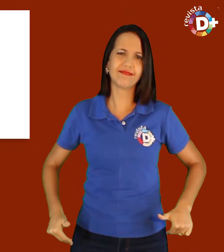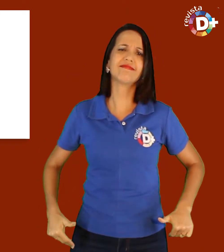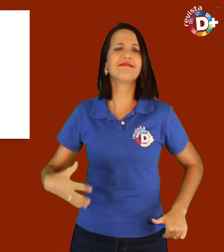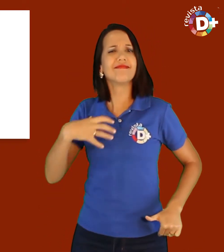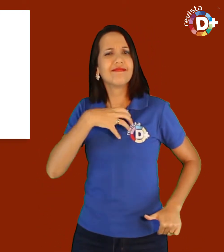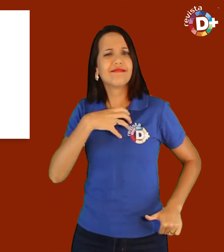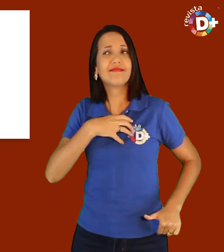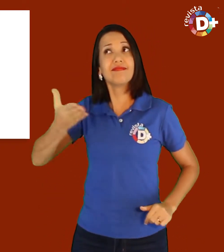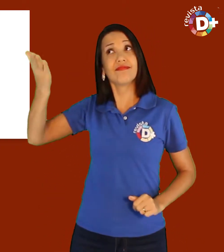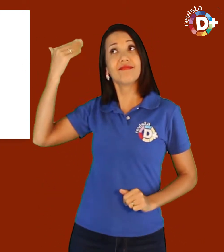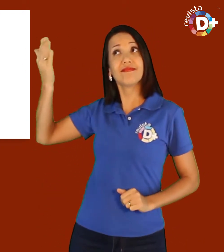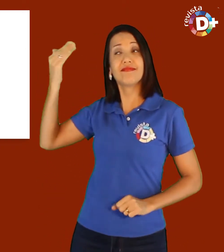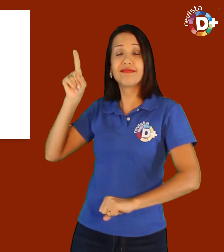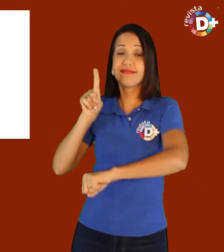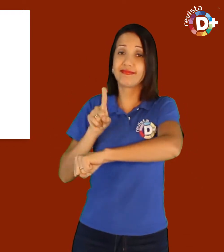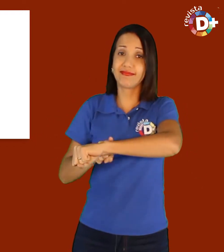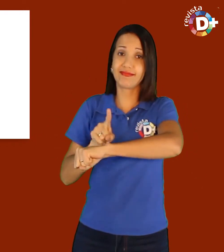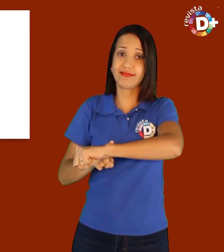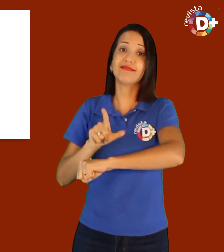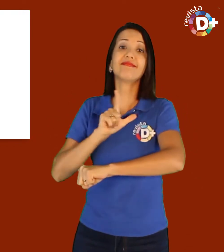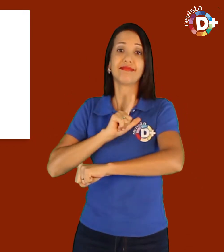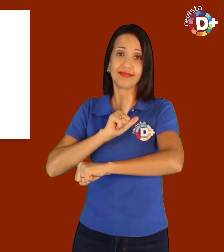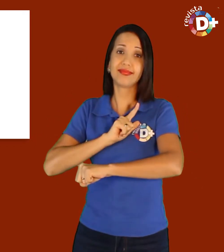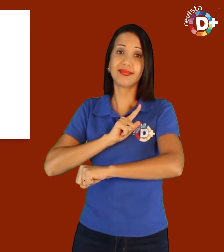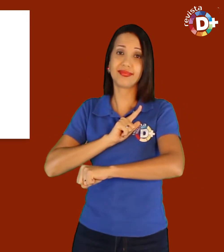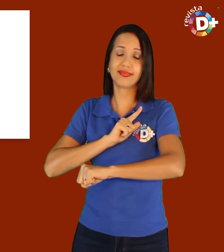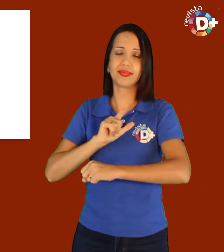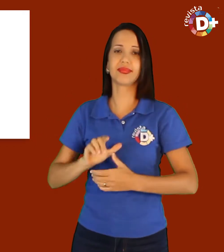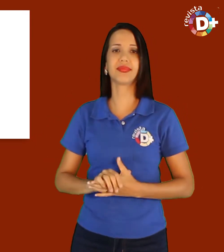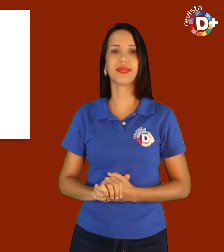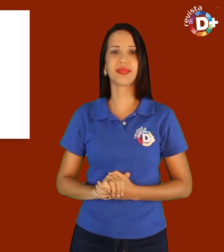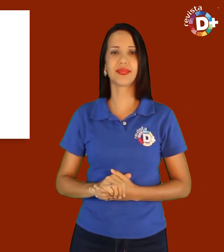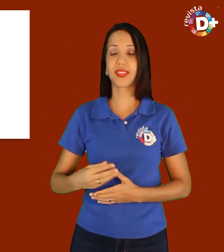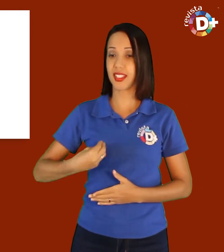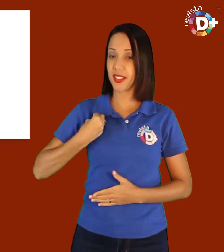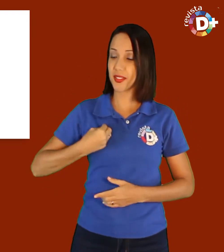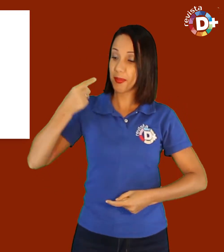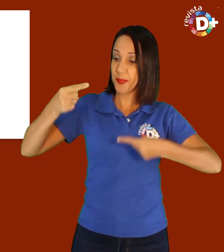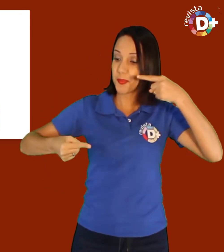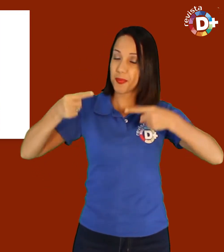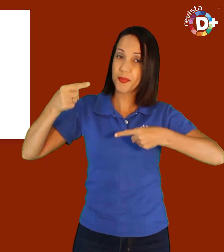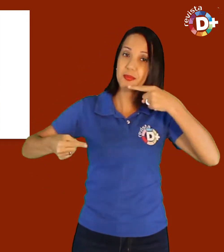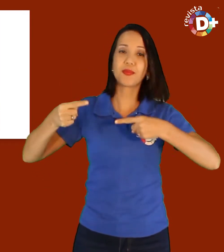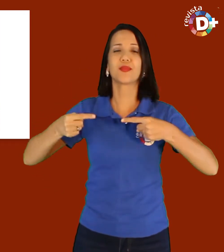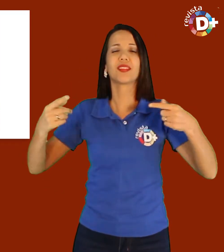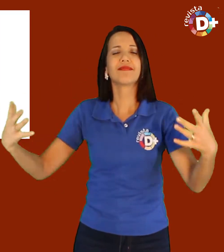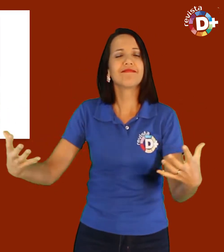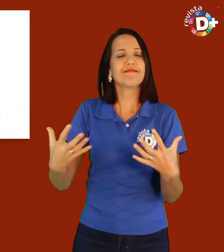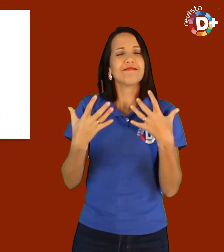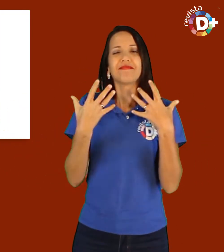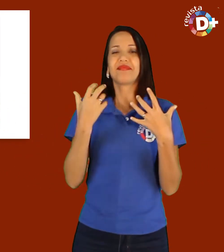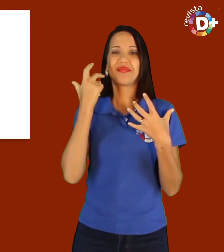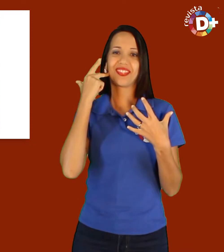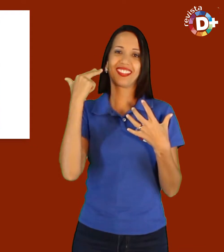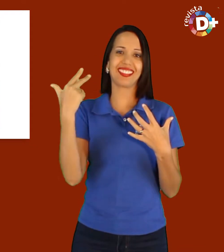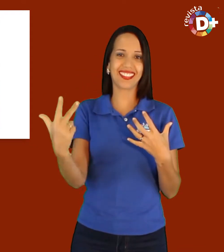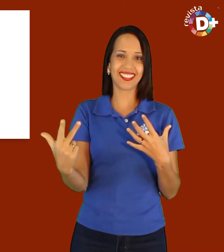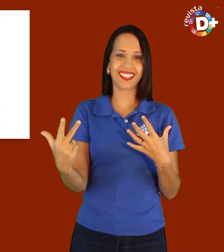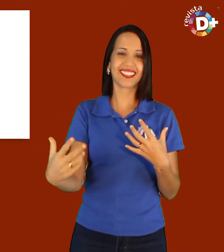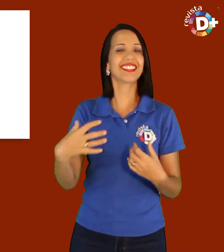caminho numa cadeira de rodas era a condição que eu tinha naquele momento. A vida política acabou vindo